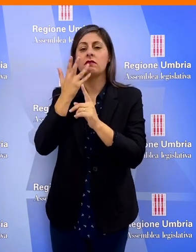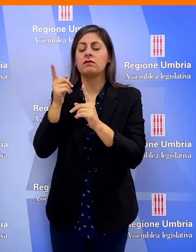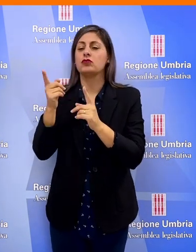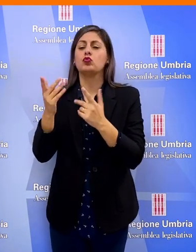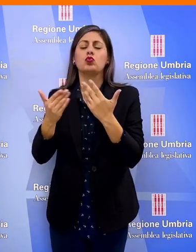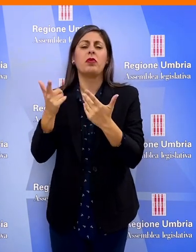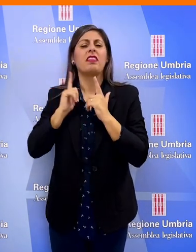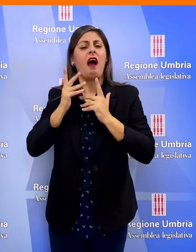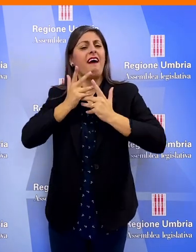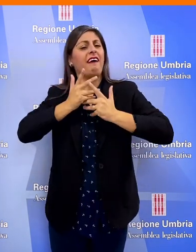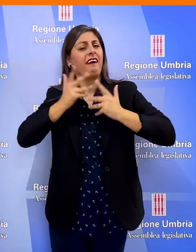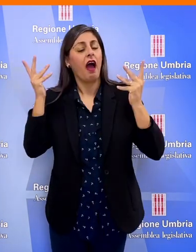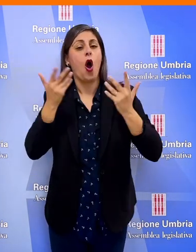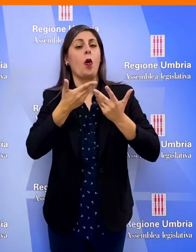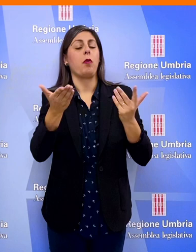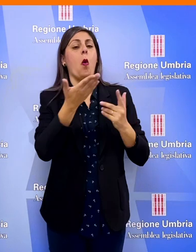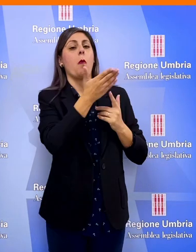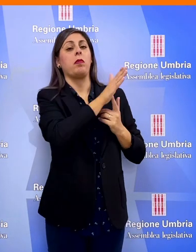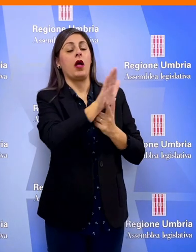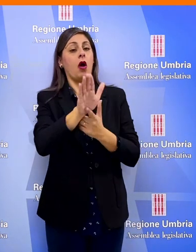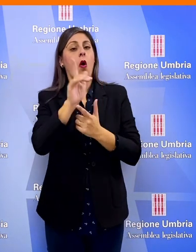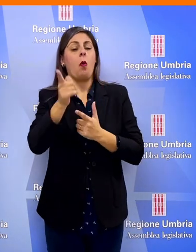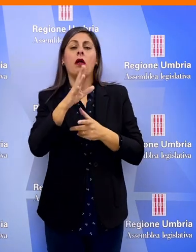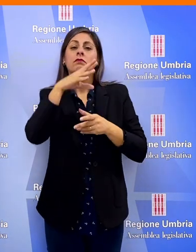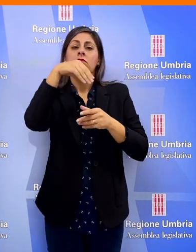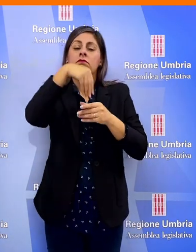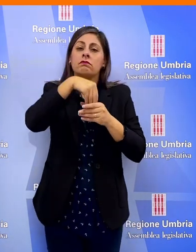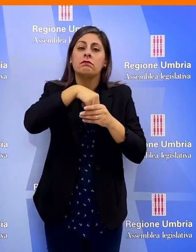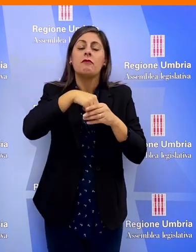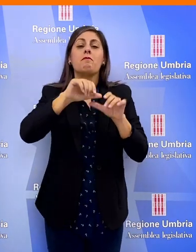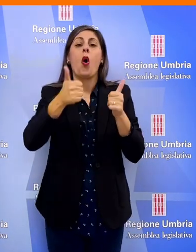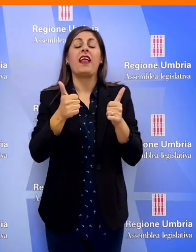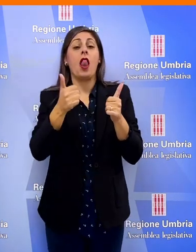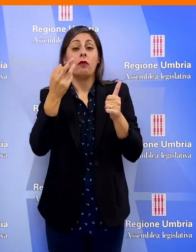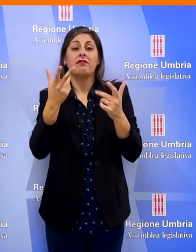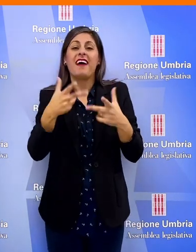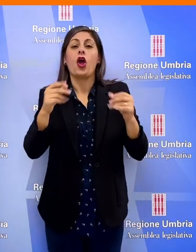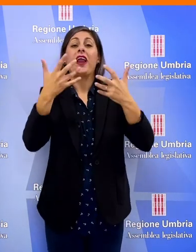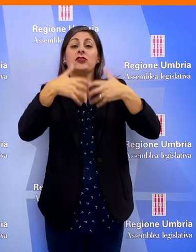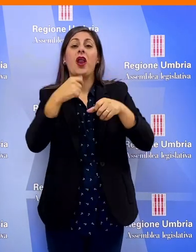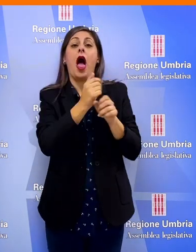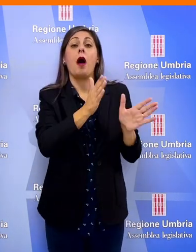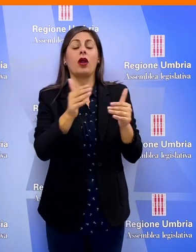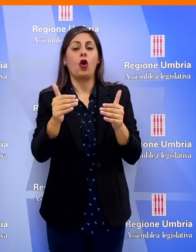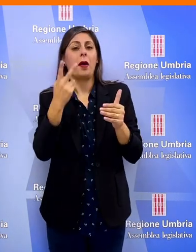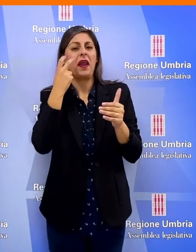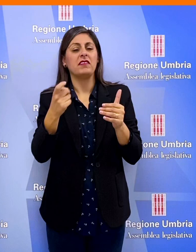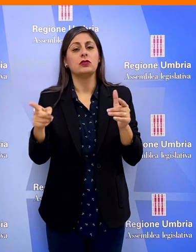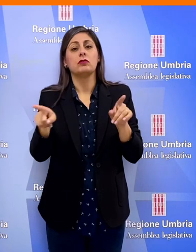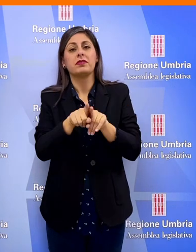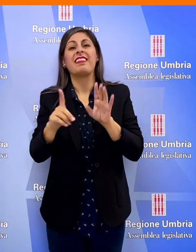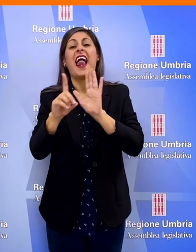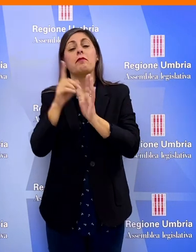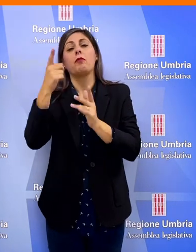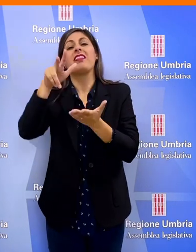immediatamente espliciti e pubblici i contenuti del modello di attuazione della riorganizzazione dei laboratori prevista ai sensi della